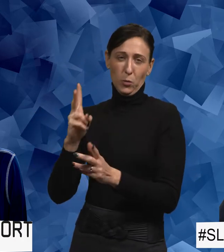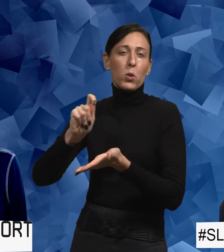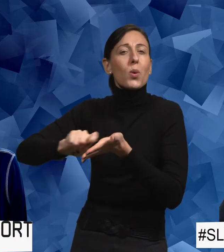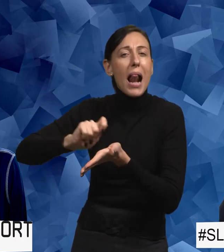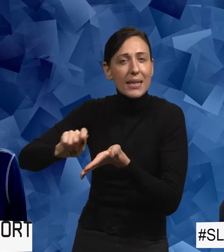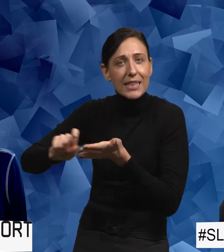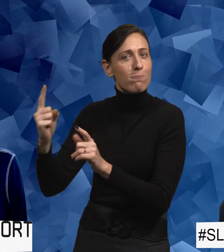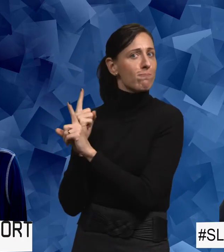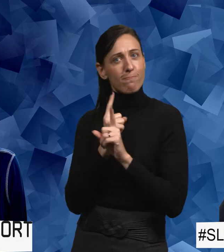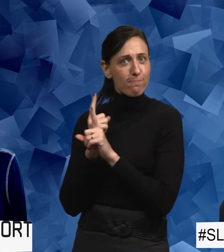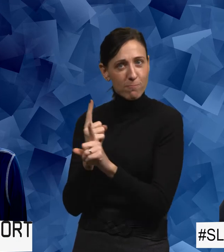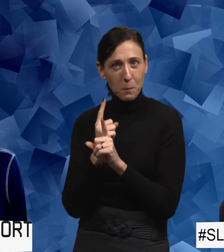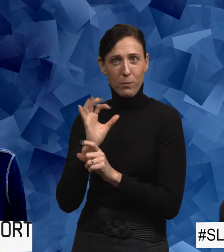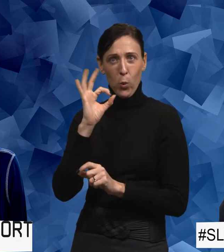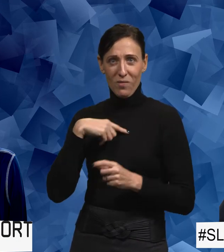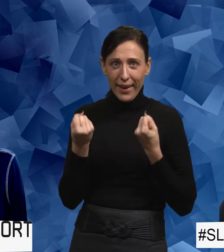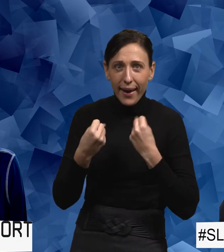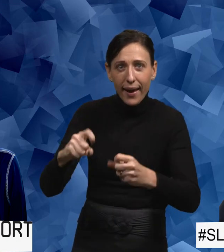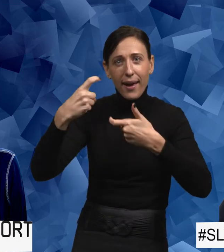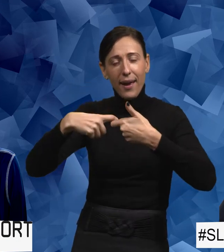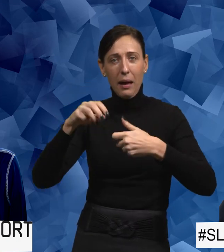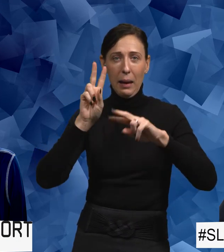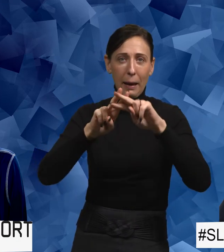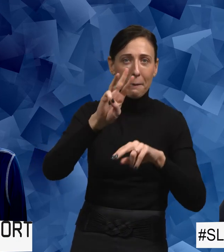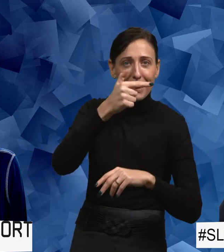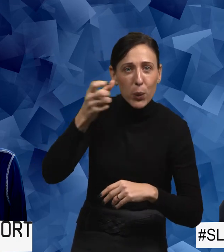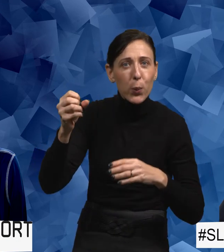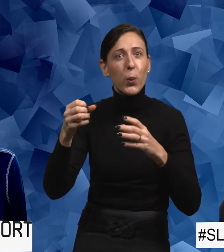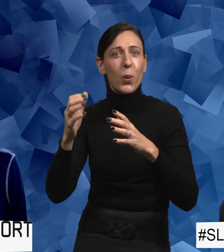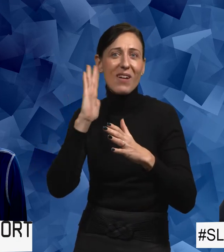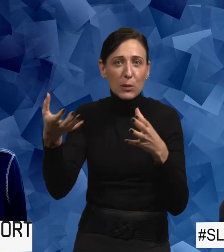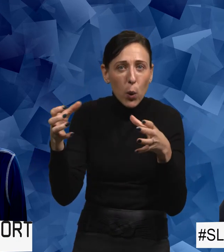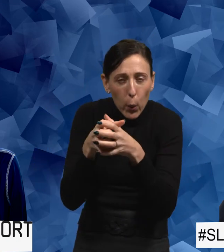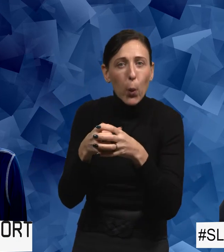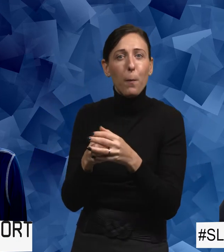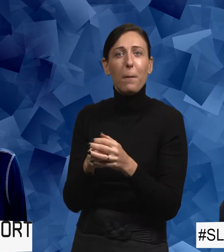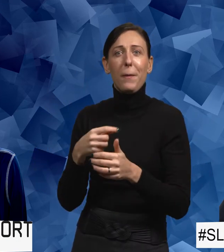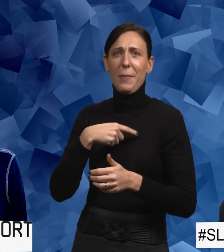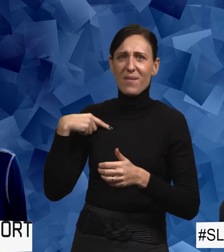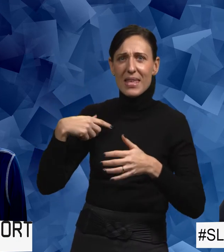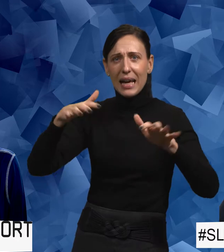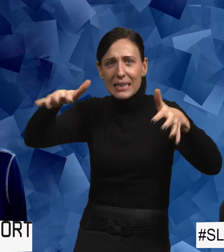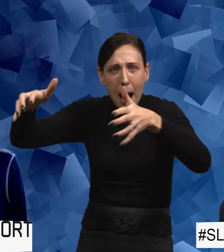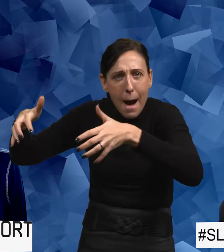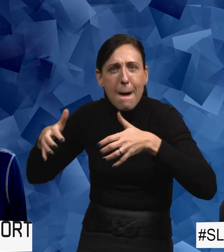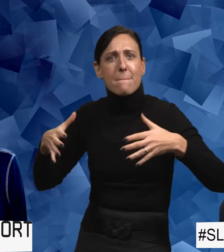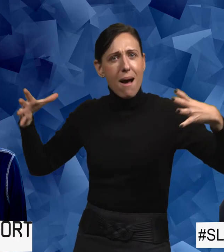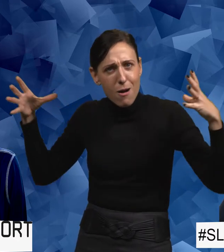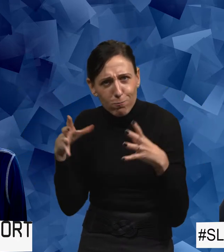journalist. Lite hur vi gick från den här Facebookgruppen. Vi gick vidare till att samla